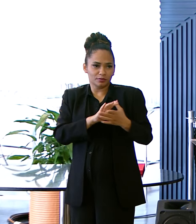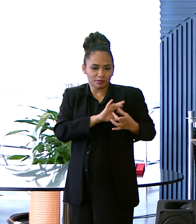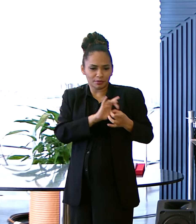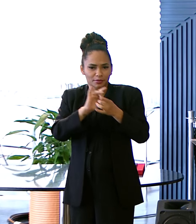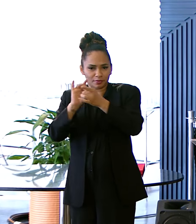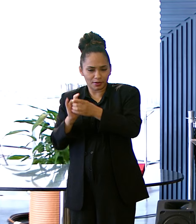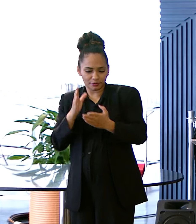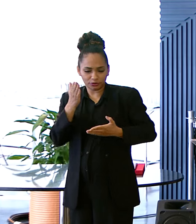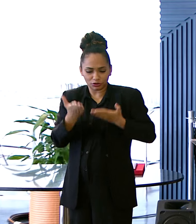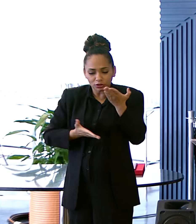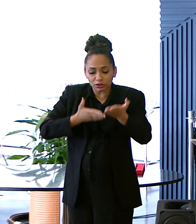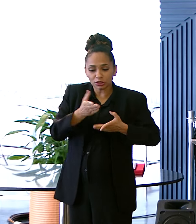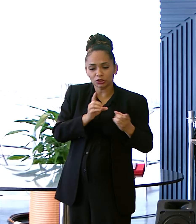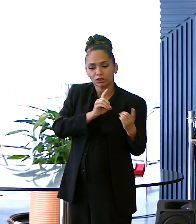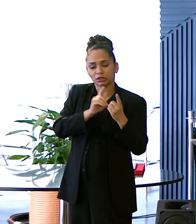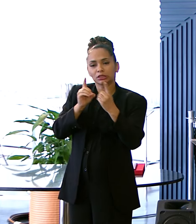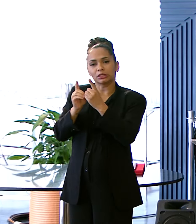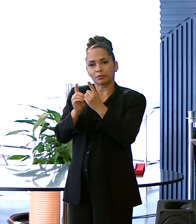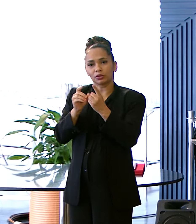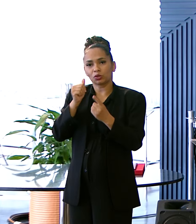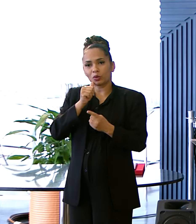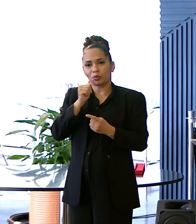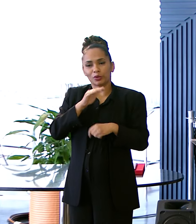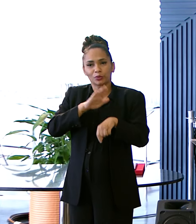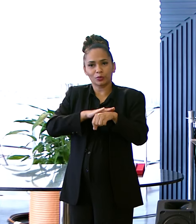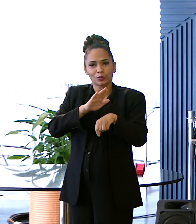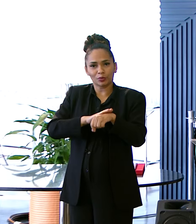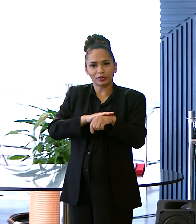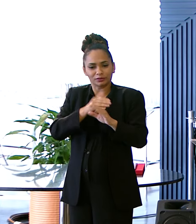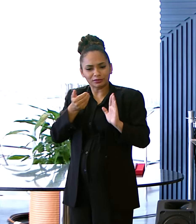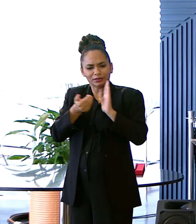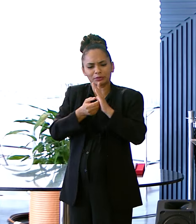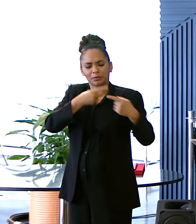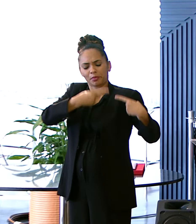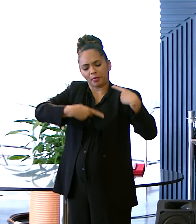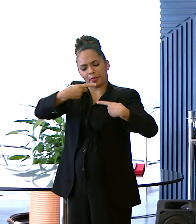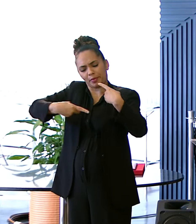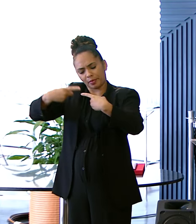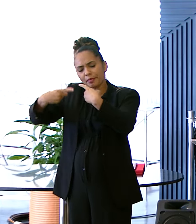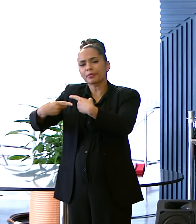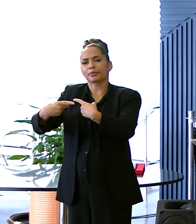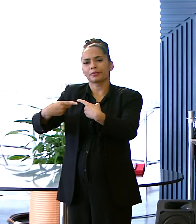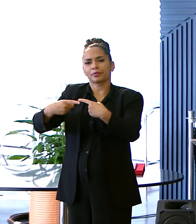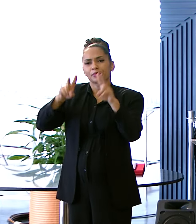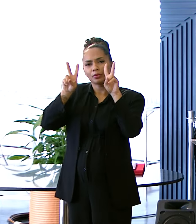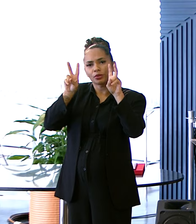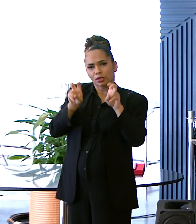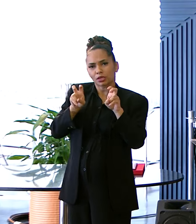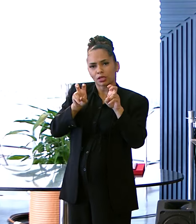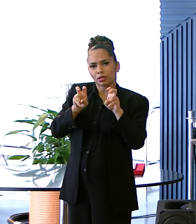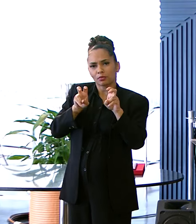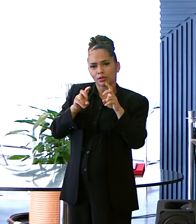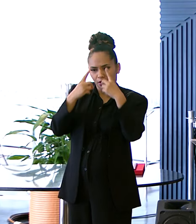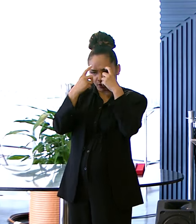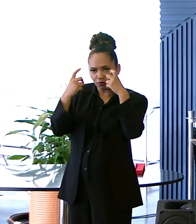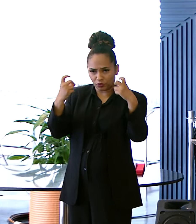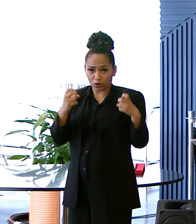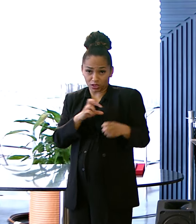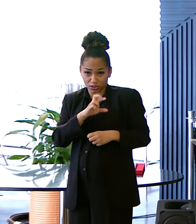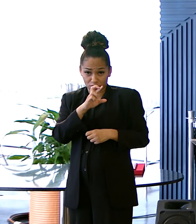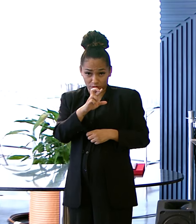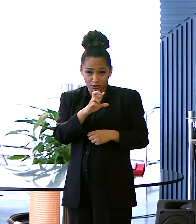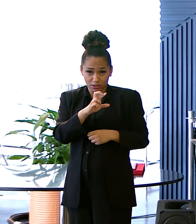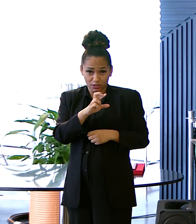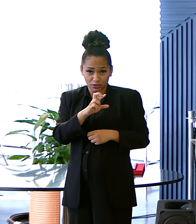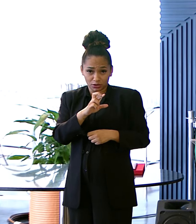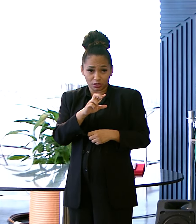atendimento A mulher Principalmente nesse momento Porque na Câmara A gente tem discutido muito Sobre o conceito Da violência obstétrica Em